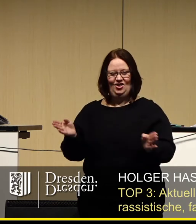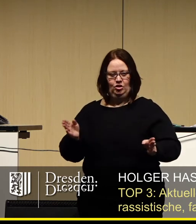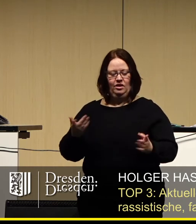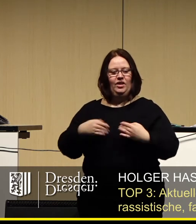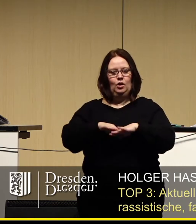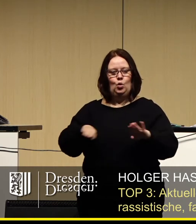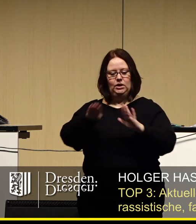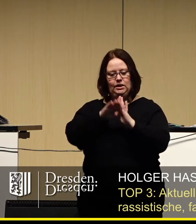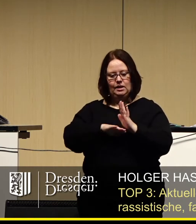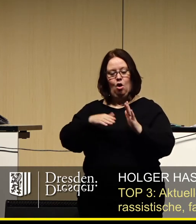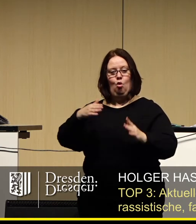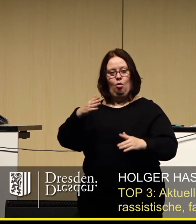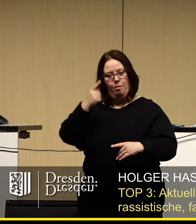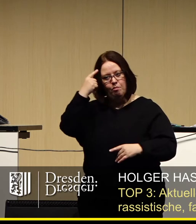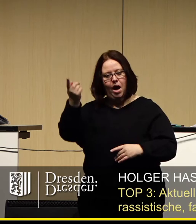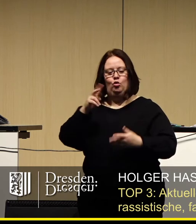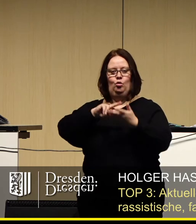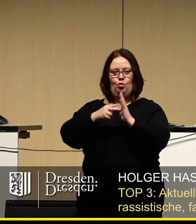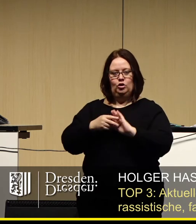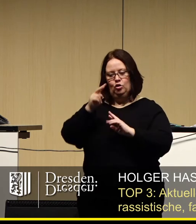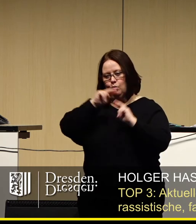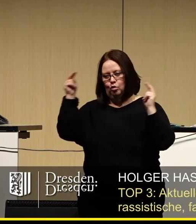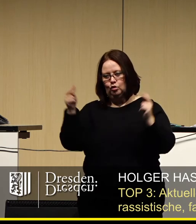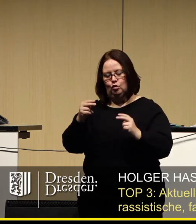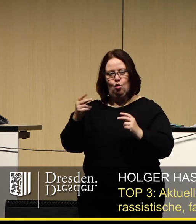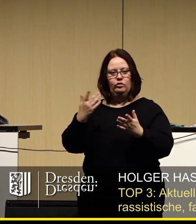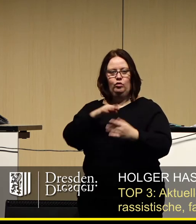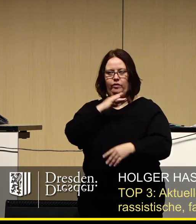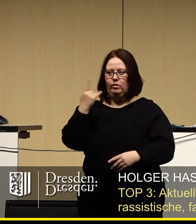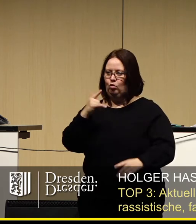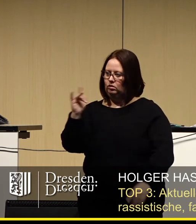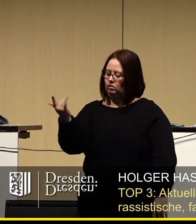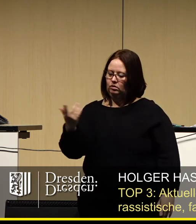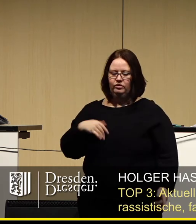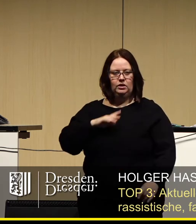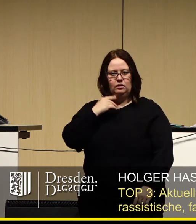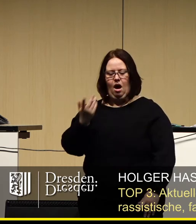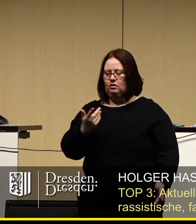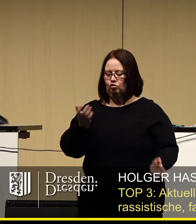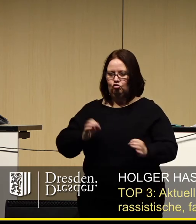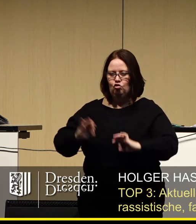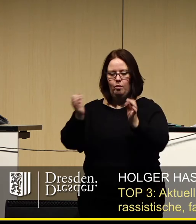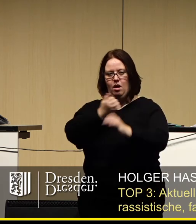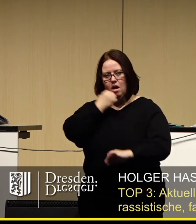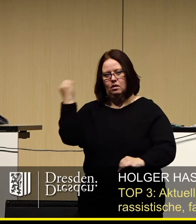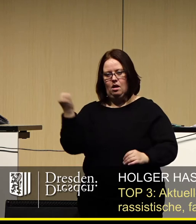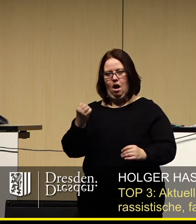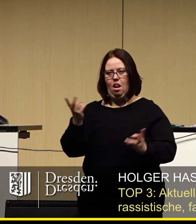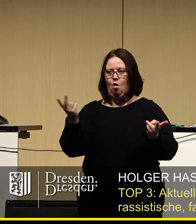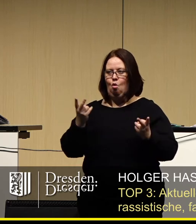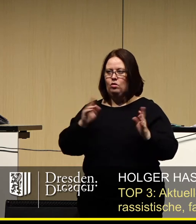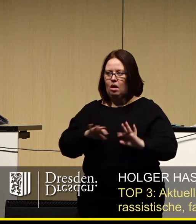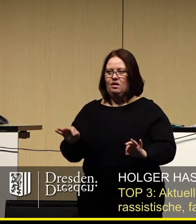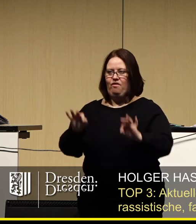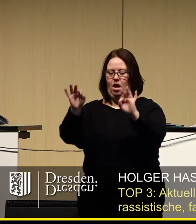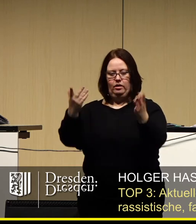das Grundgesetz schützt auch Meinungen, und politische Positionen, die vielen von uns hier am Saal als abseitig, radikal oder gar